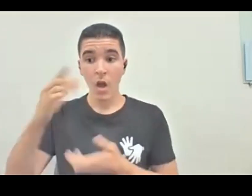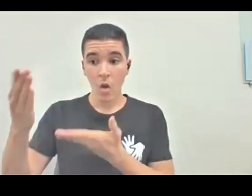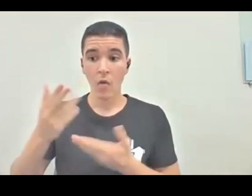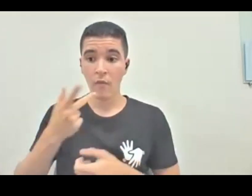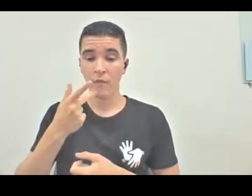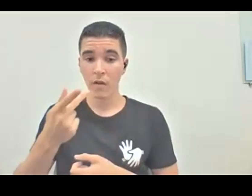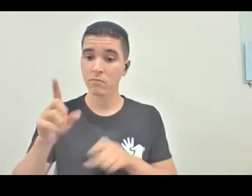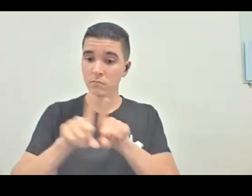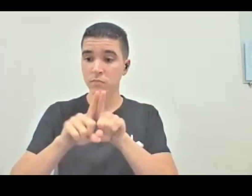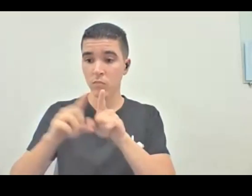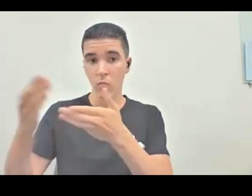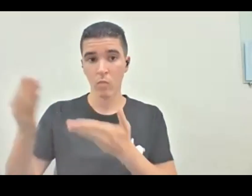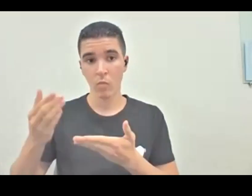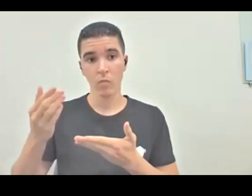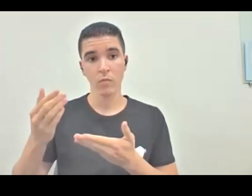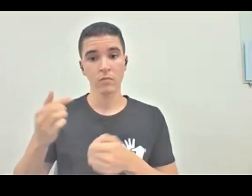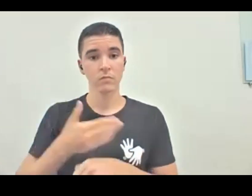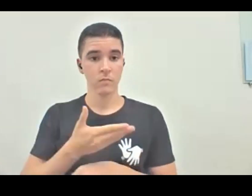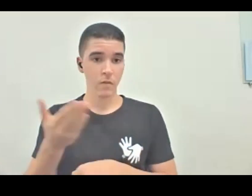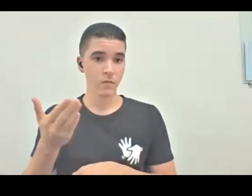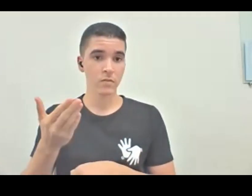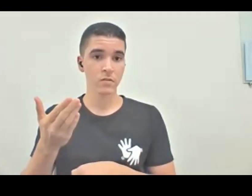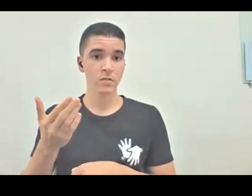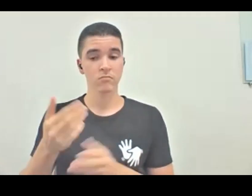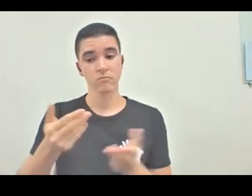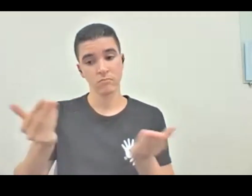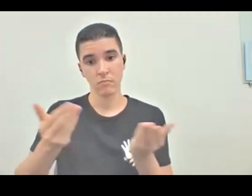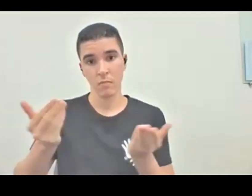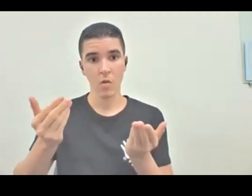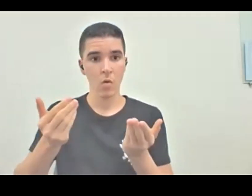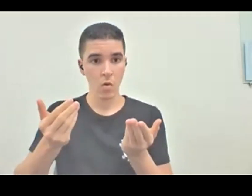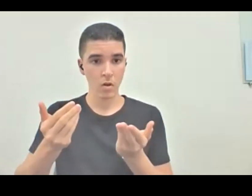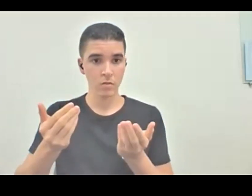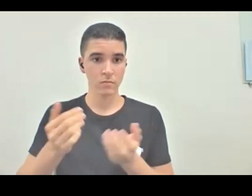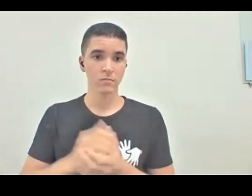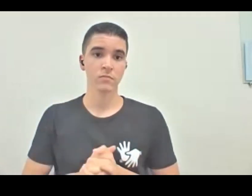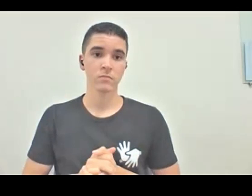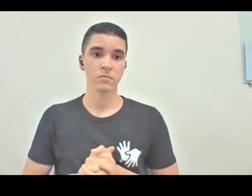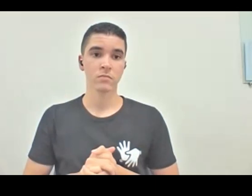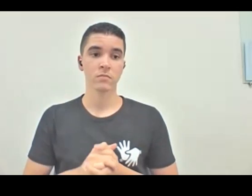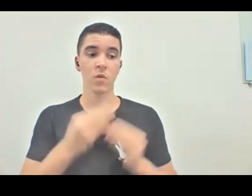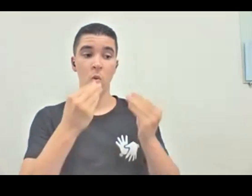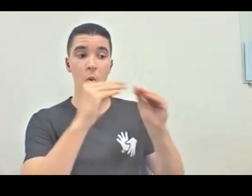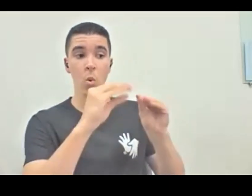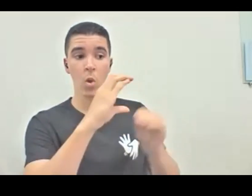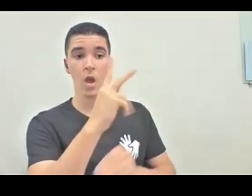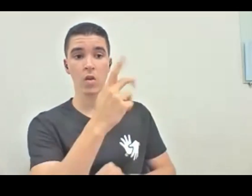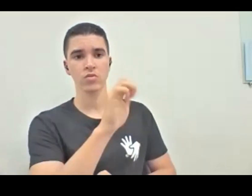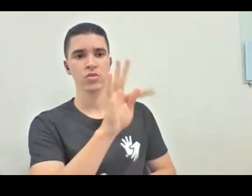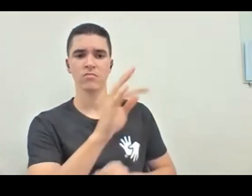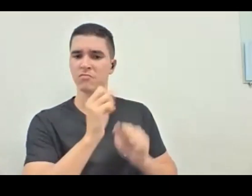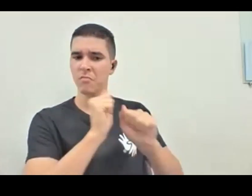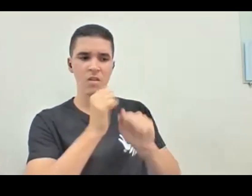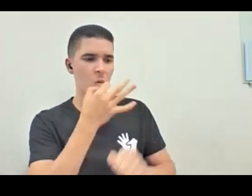convite também a trazer isso, né, para quem está, assim, agora ao vivo aqui, de trazer isso para o chat, pode ser um comentário, não